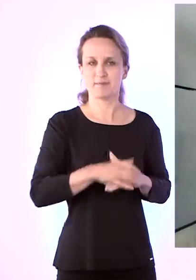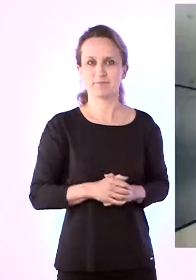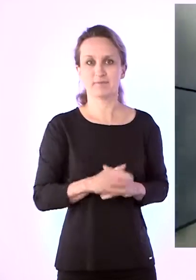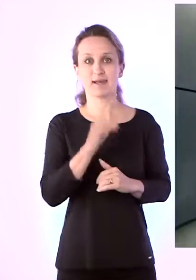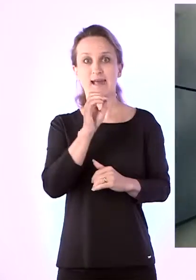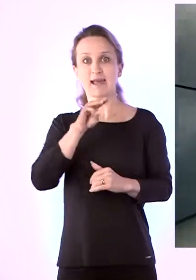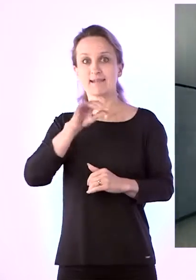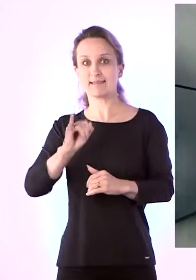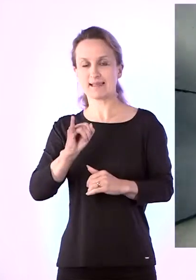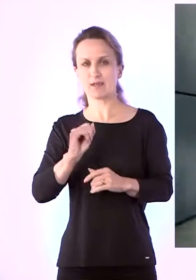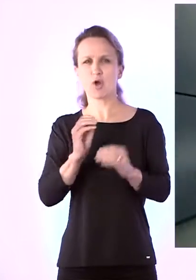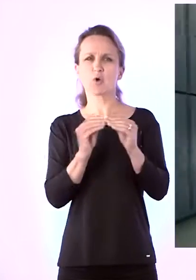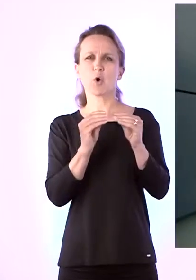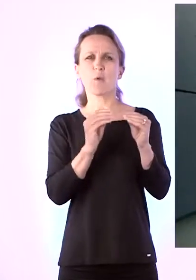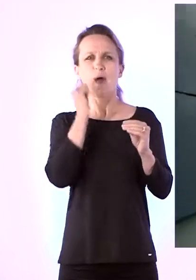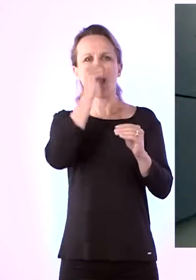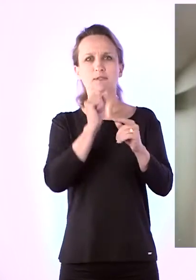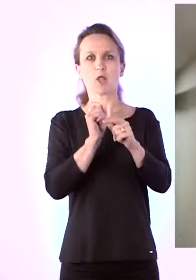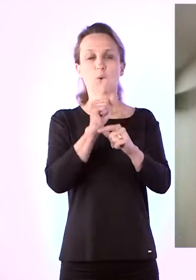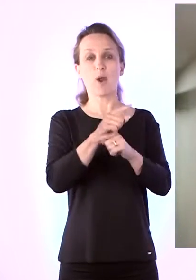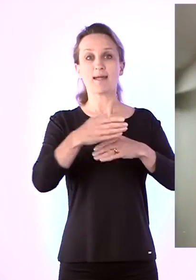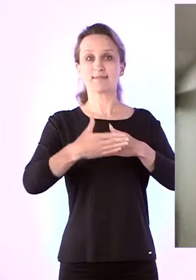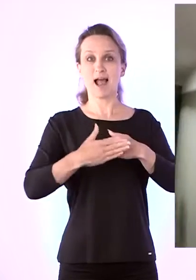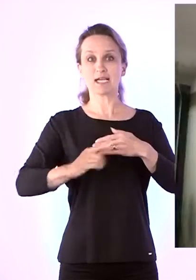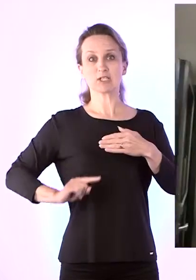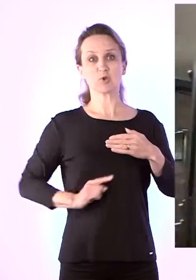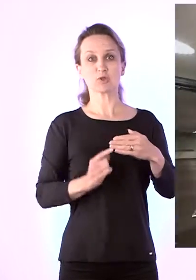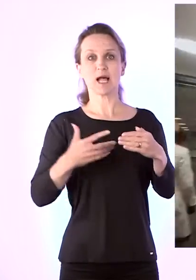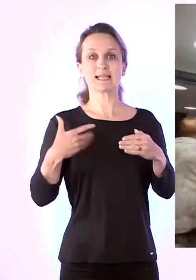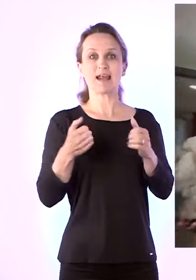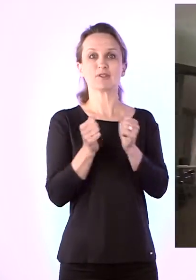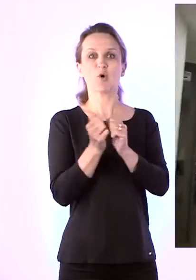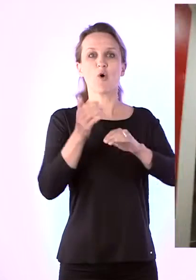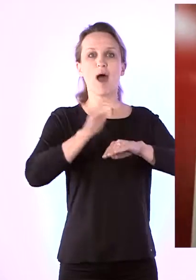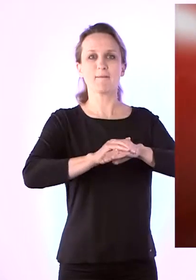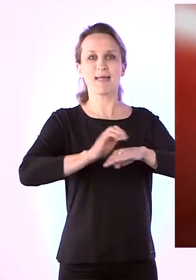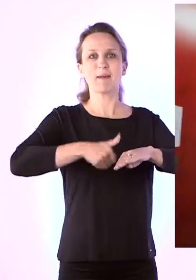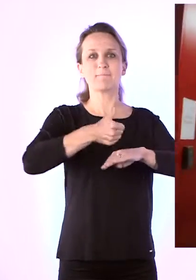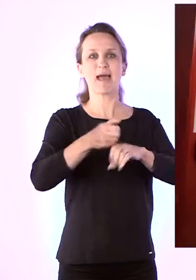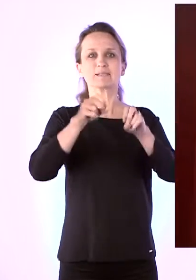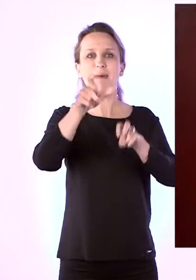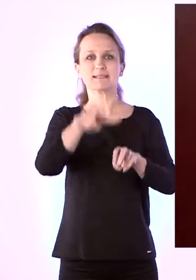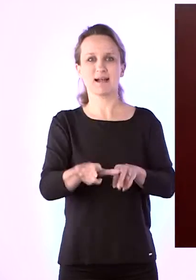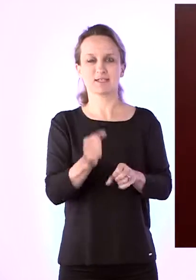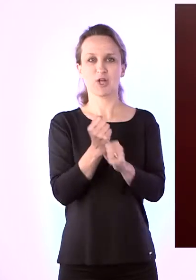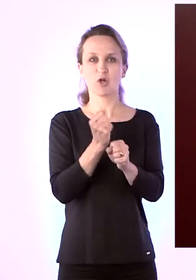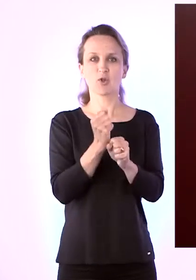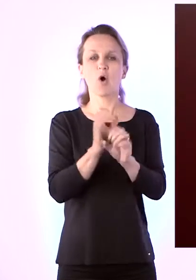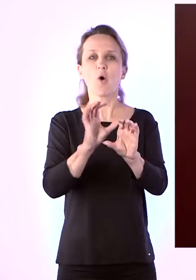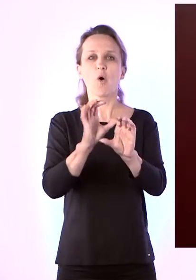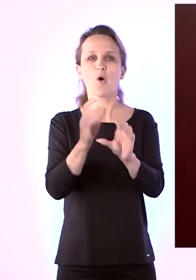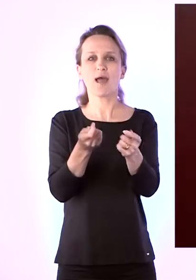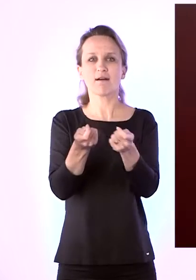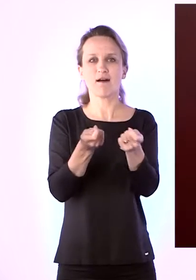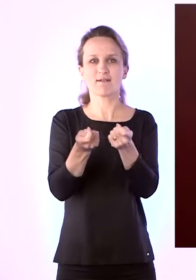Kerti töötab juba üle kümne aasta Tallinna sotsiaal- ja tervisooja ametis peaspetsialistina. Tema tööks on hoolekande korraldamine.